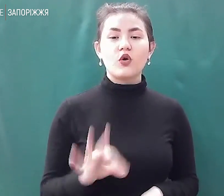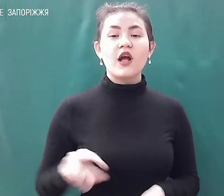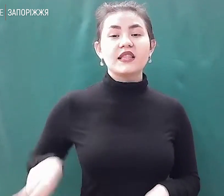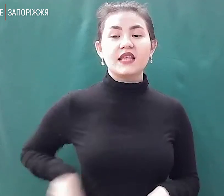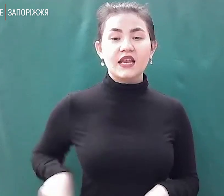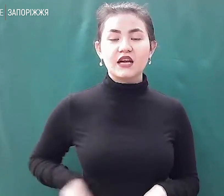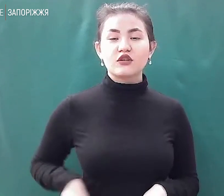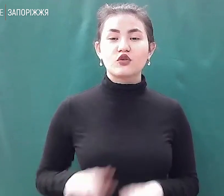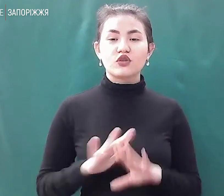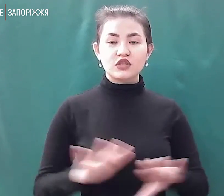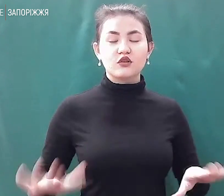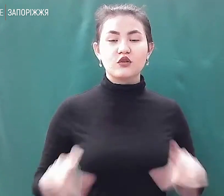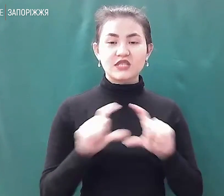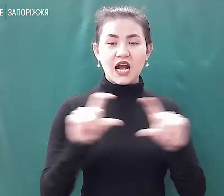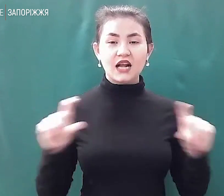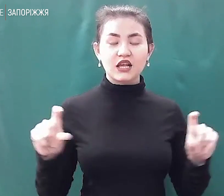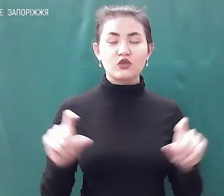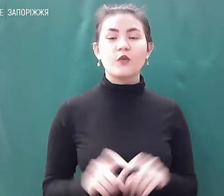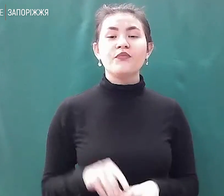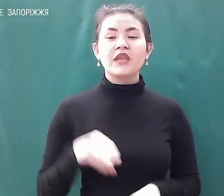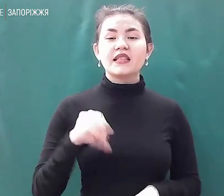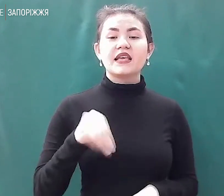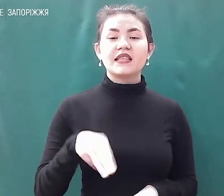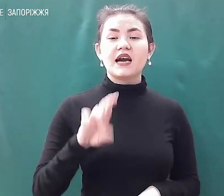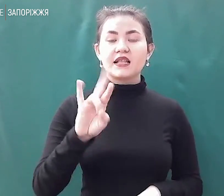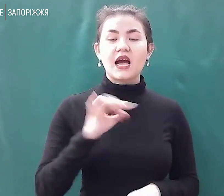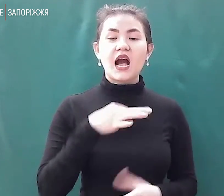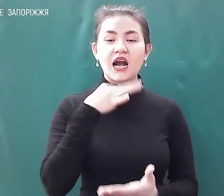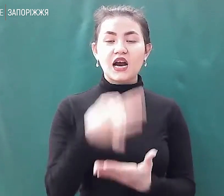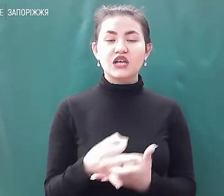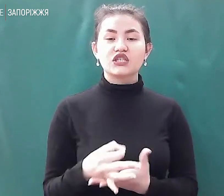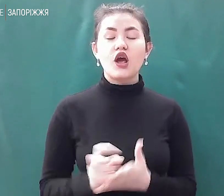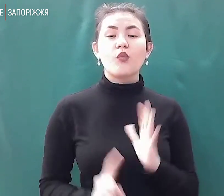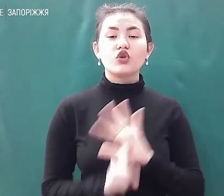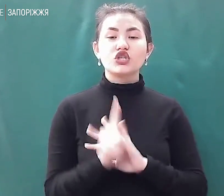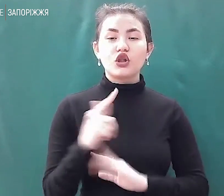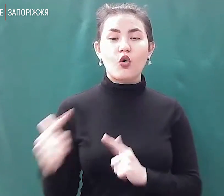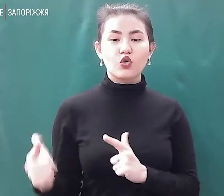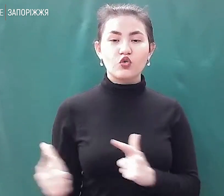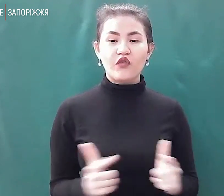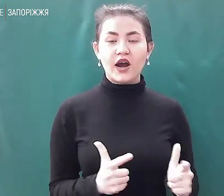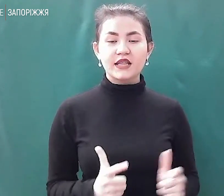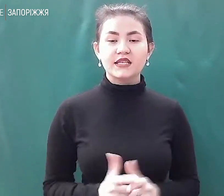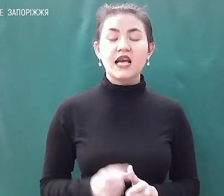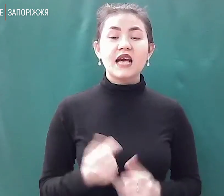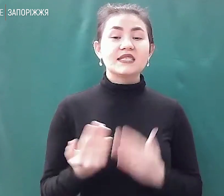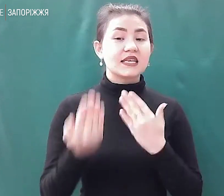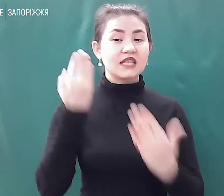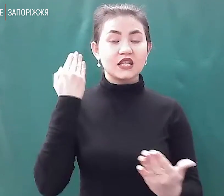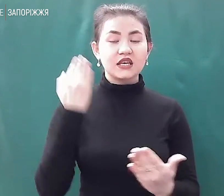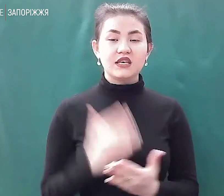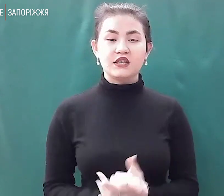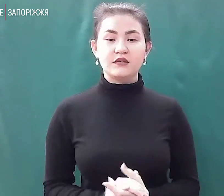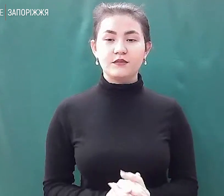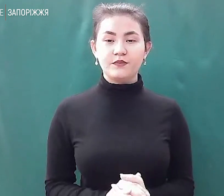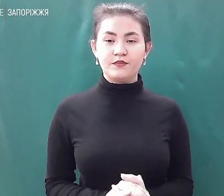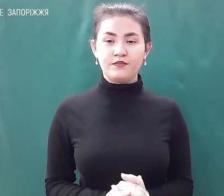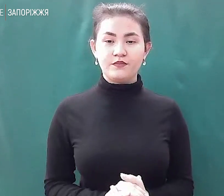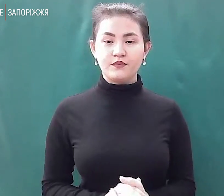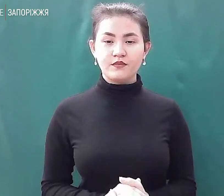навчального закладу Тетяна Луценко каже, почали готуватись. Заздалегідь. Деякі фрешки ми зібрали, щоб було